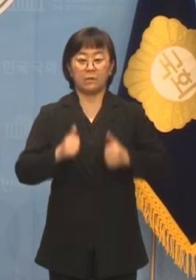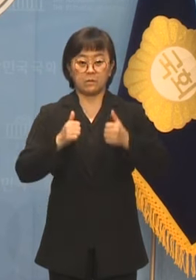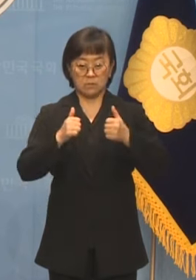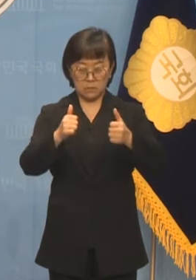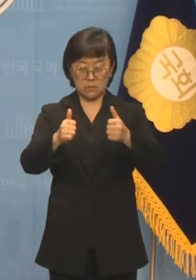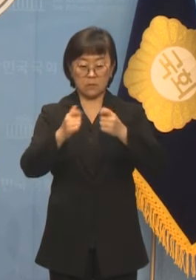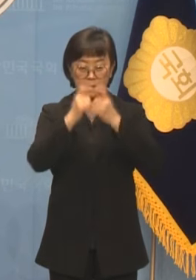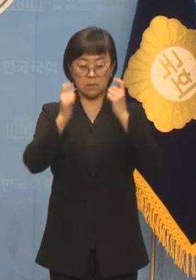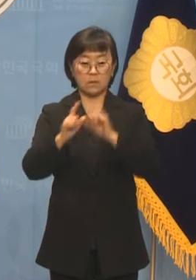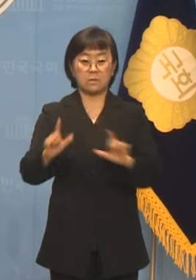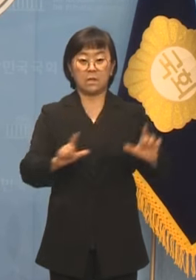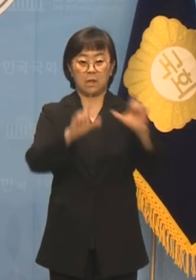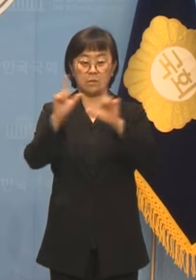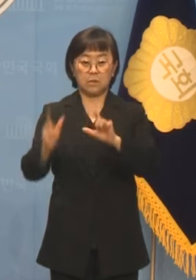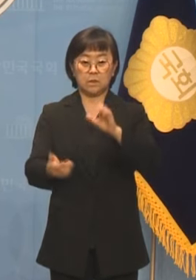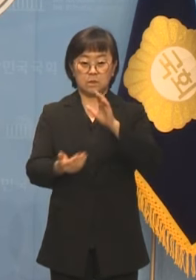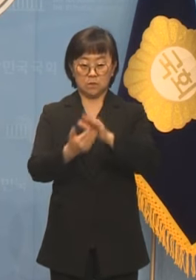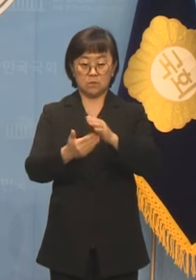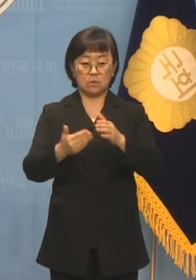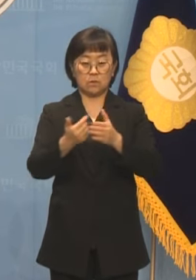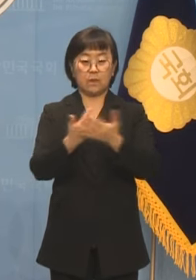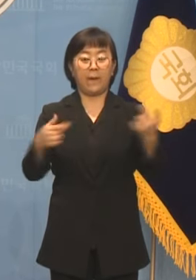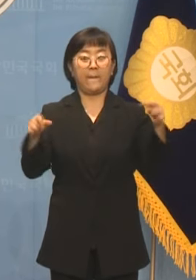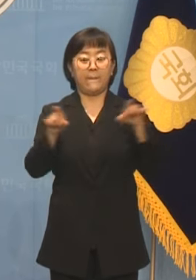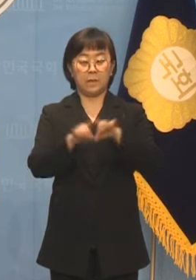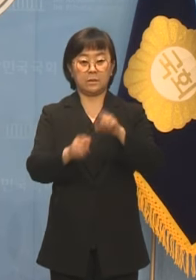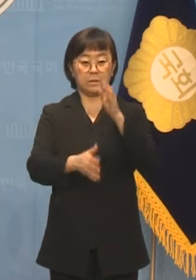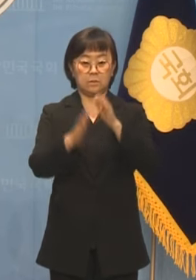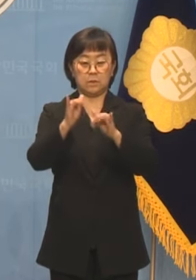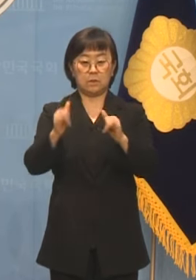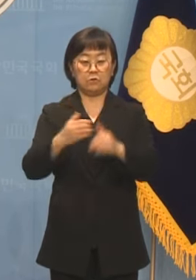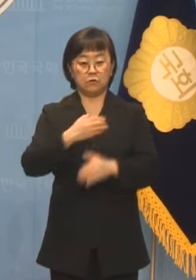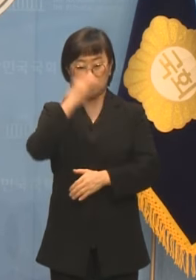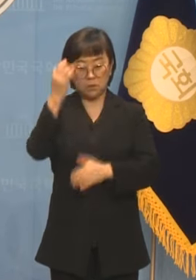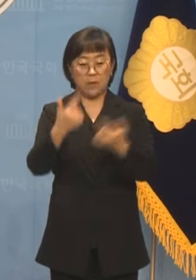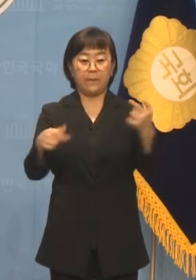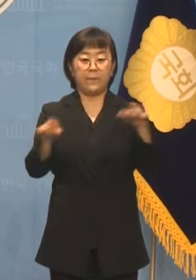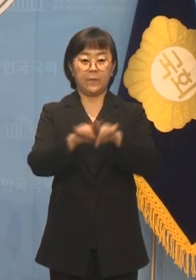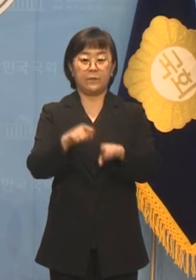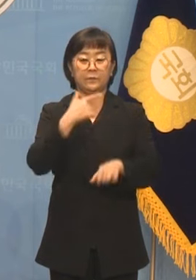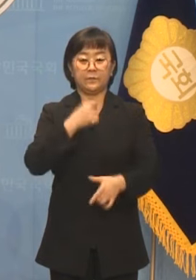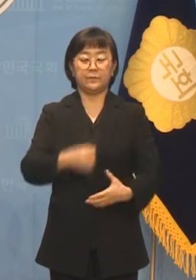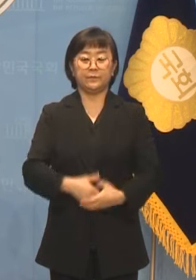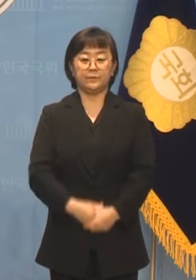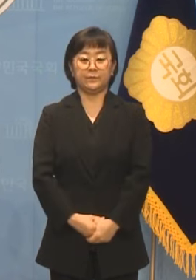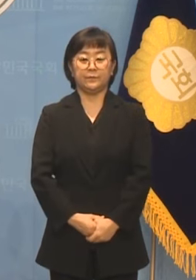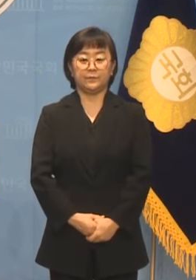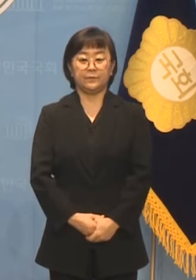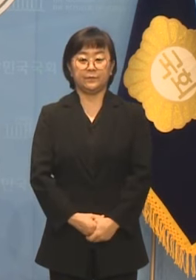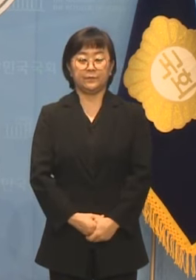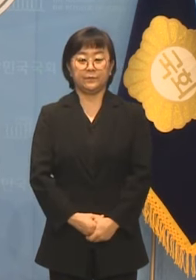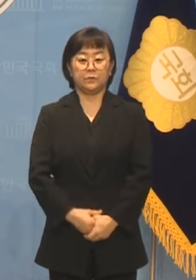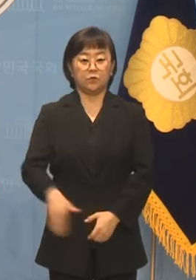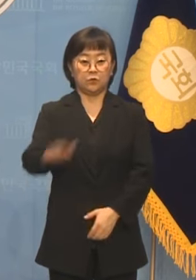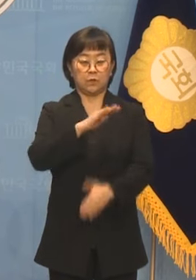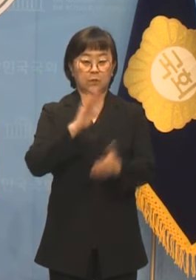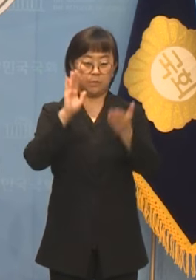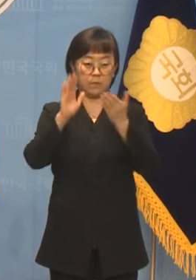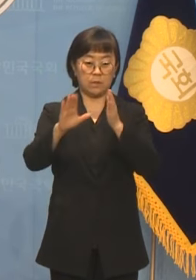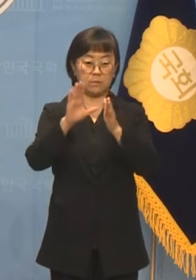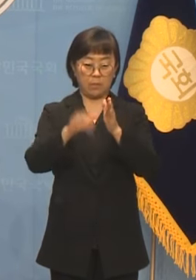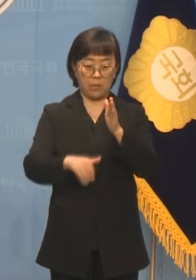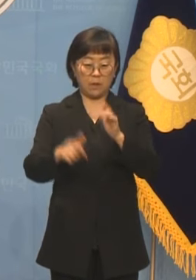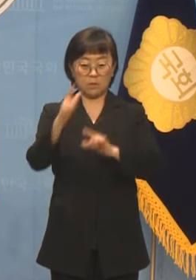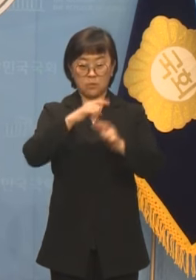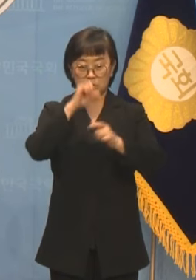개인의 삶을 일구는 동료 시민의 꿈을 함께 이루고 싶습니다 우리의 미래 세대에게